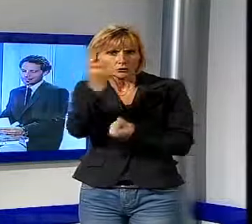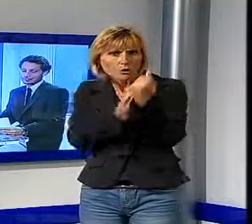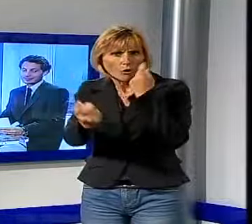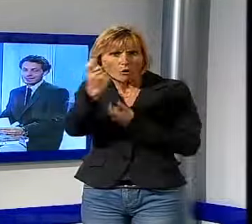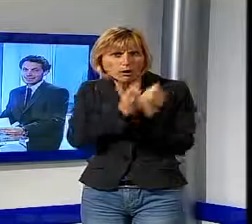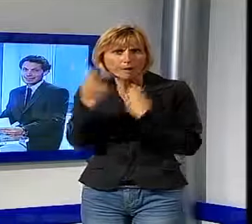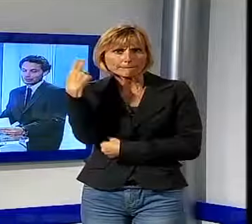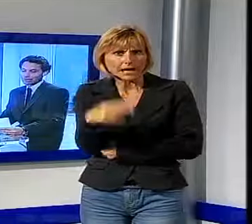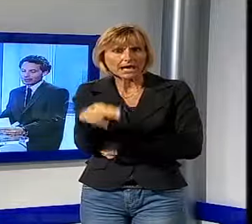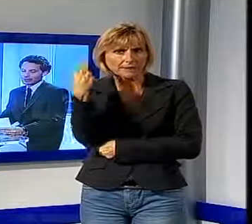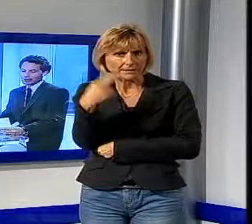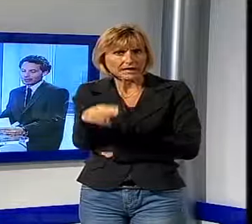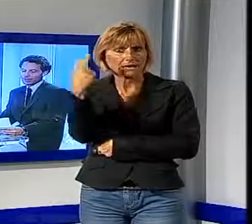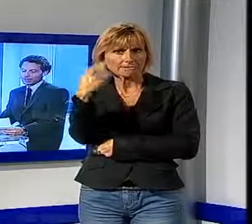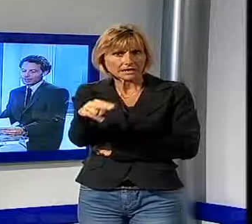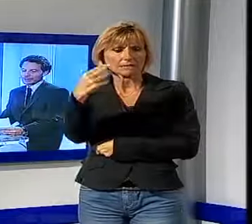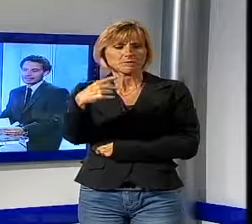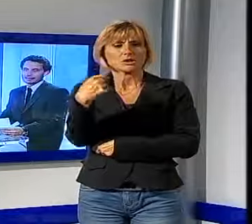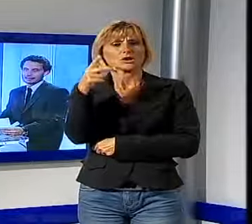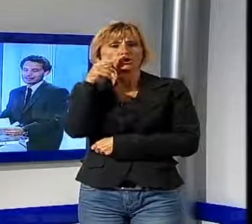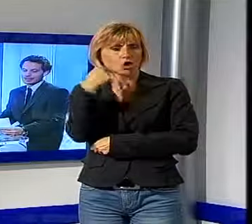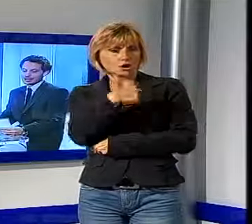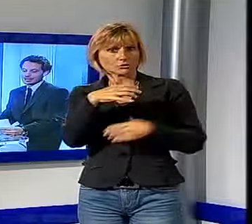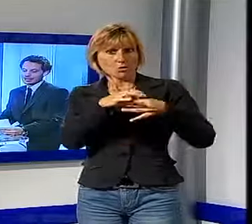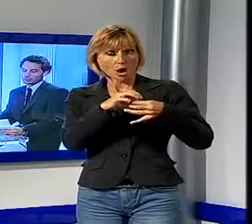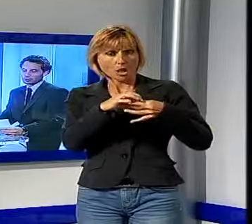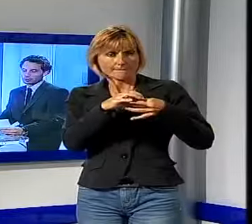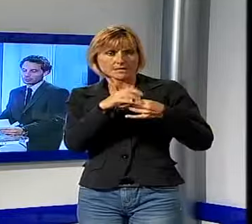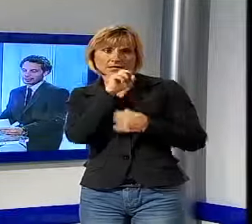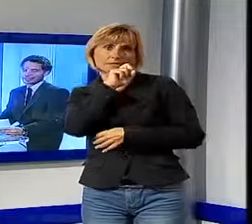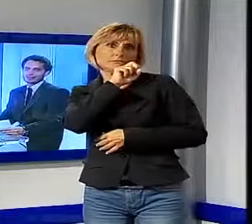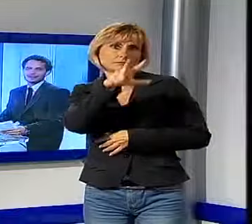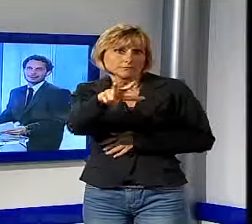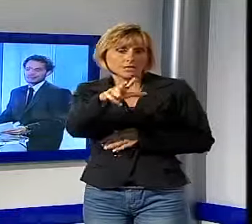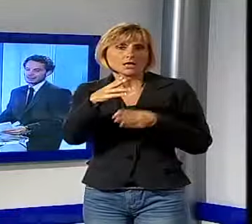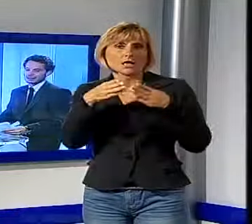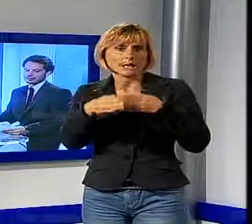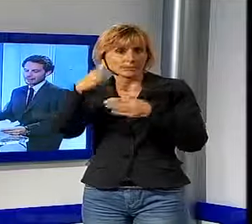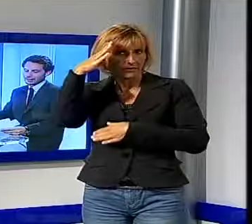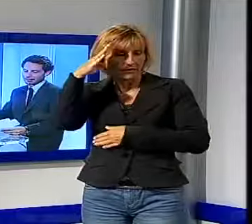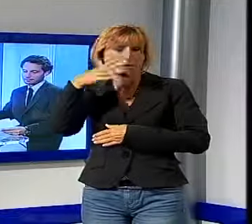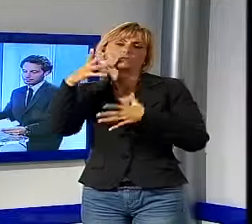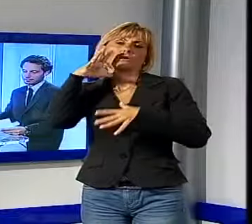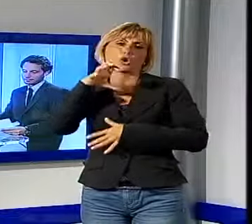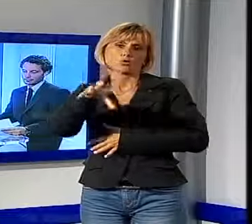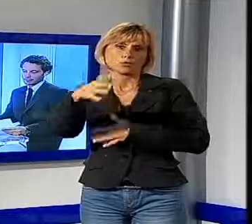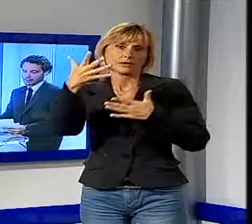guadagnare la riva. Allertati da una amica, gli uomini della Capitaneria hanno recuperato la ragazza sana e salva.